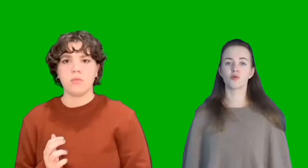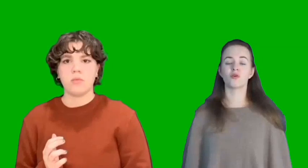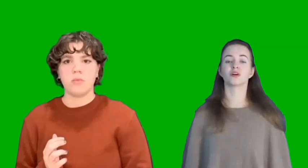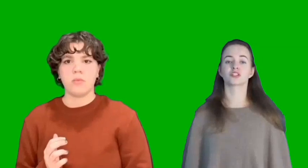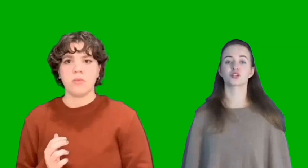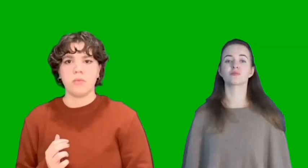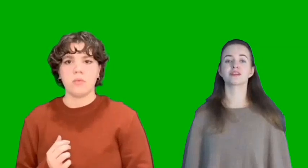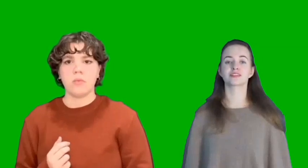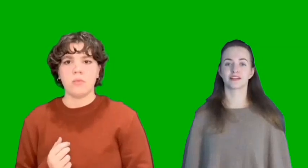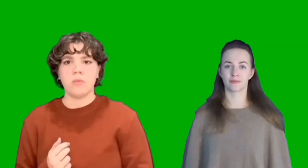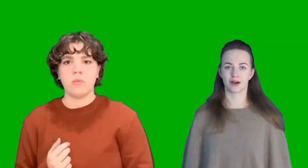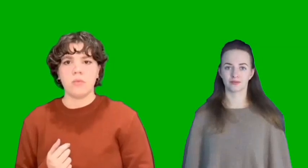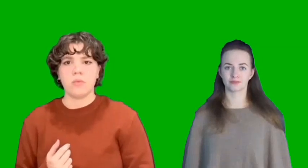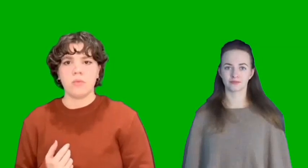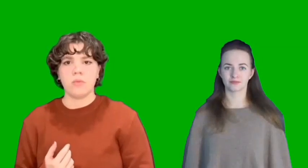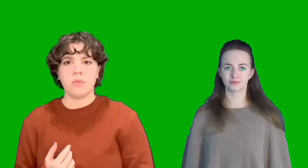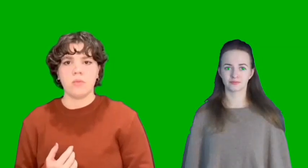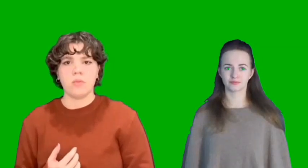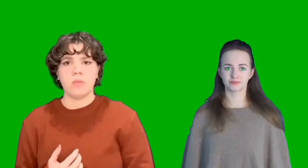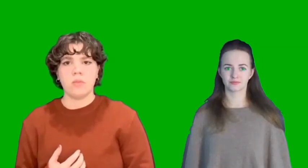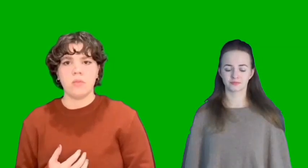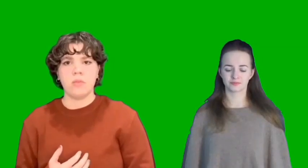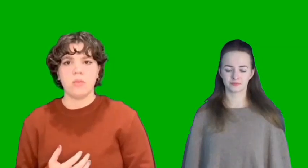Волшебная скрипка